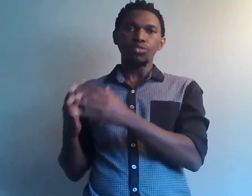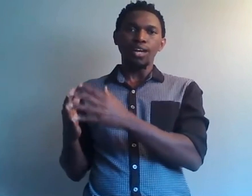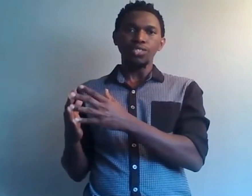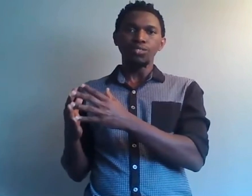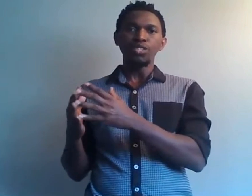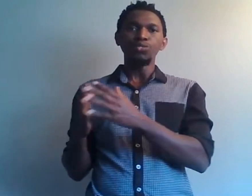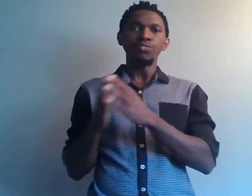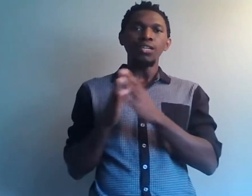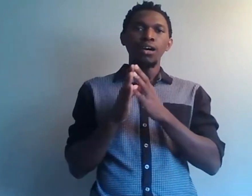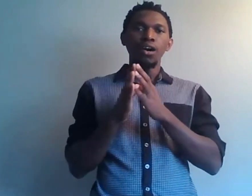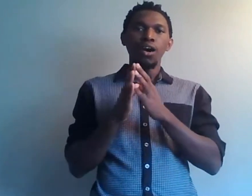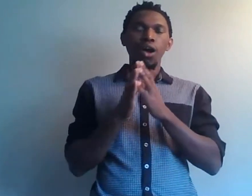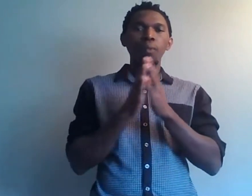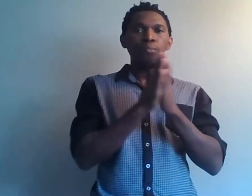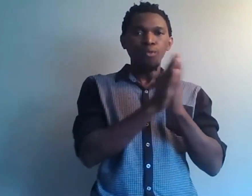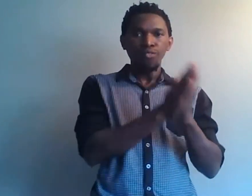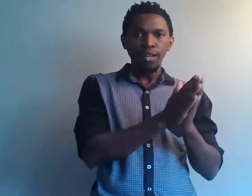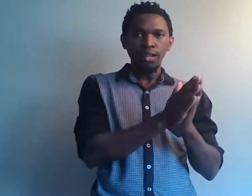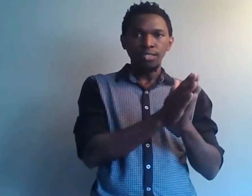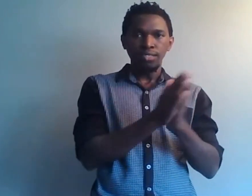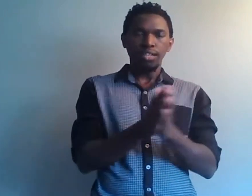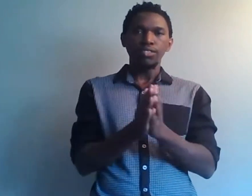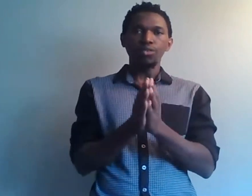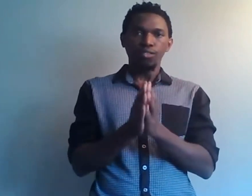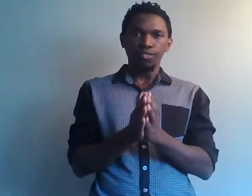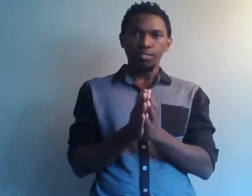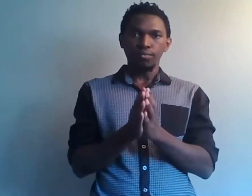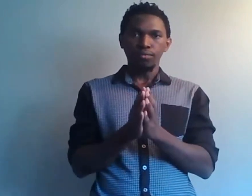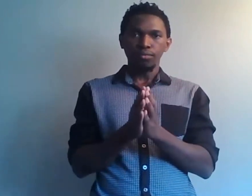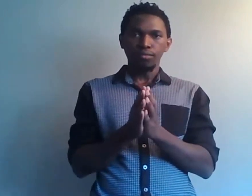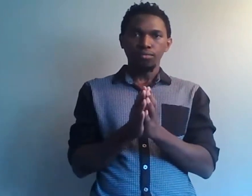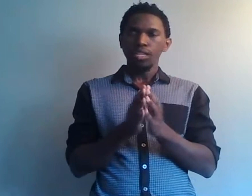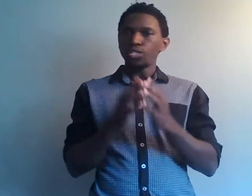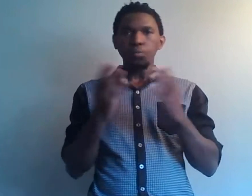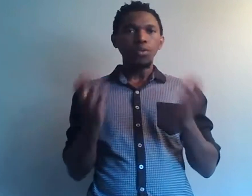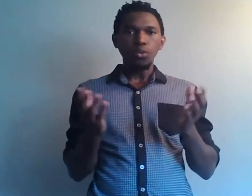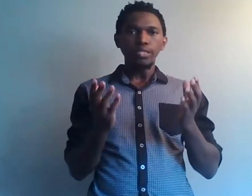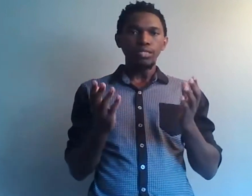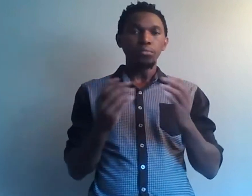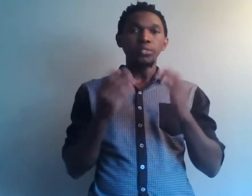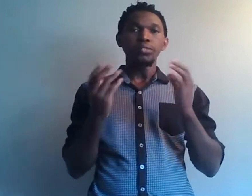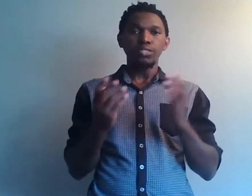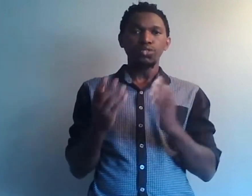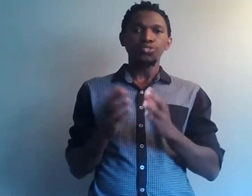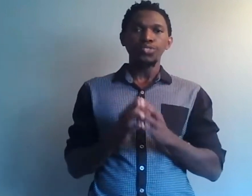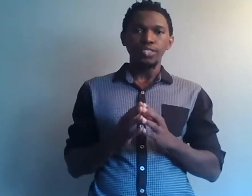l'argent devient un mauvais serviteur en fait. Je prends encore un exemple, une solution que veux dire.